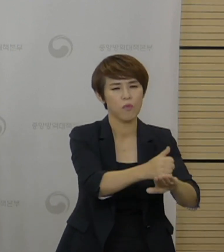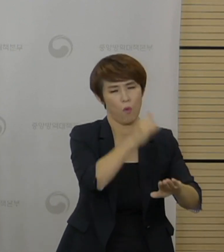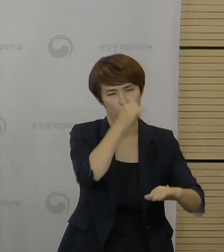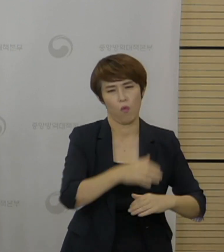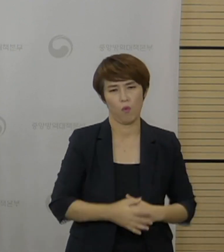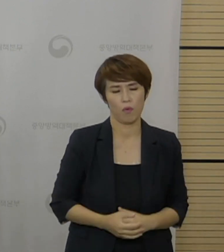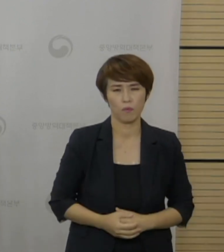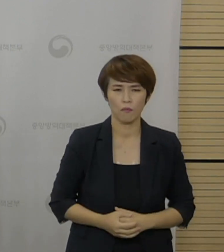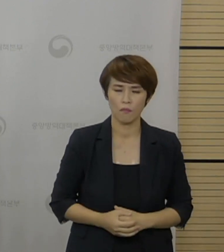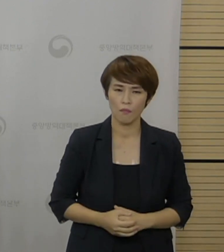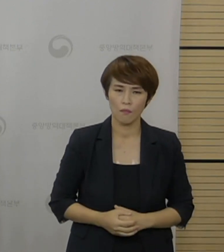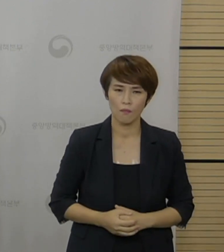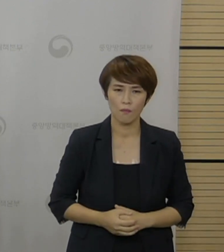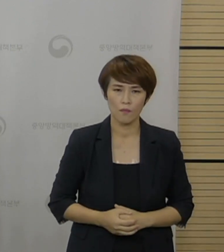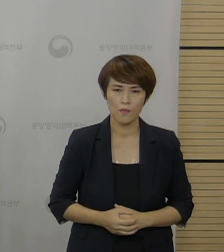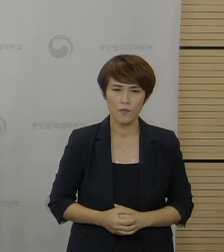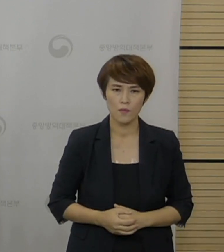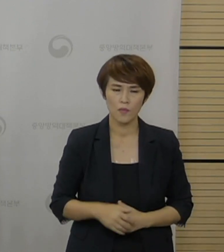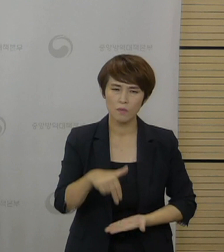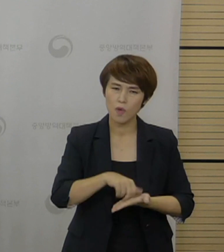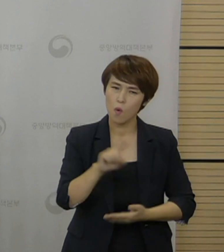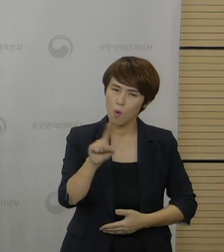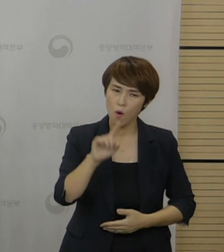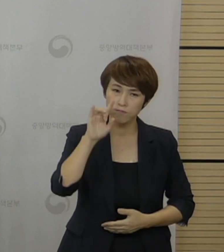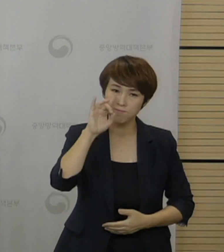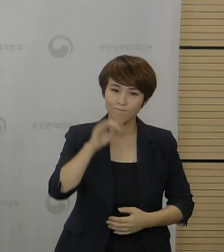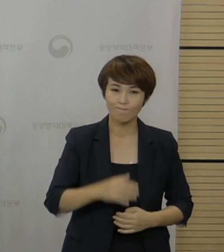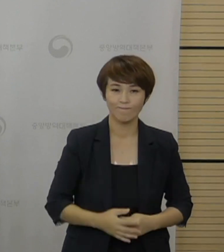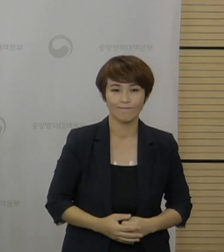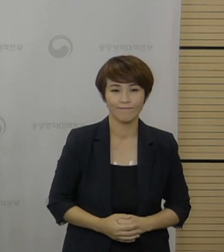관점에서 타당한지 그 이유를 설명해 달라고 했습니다.